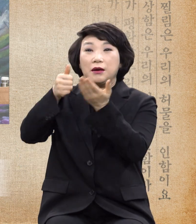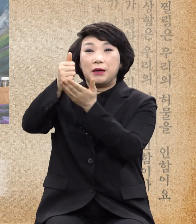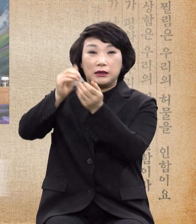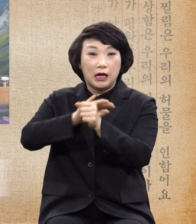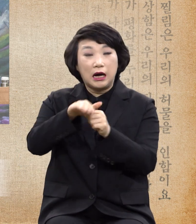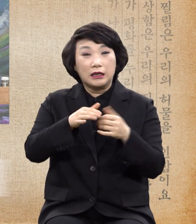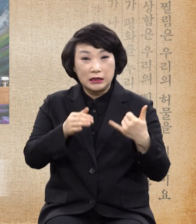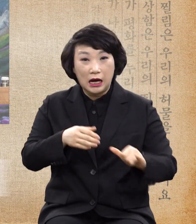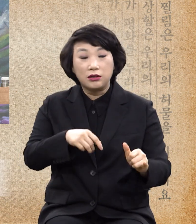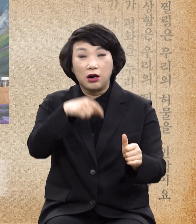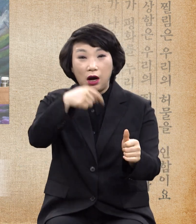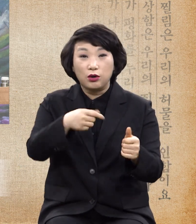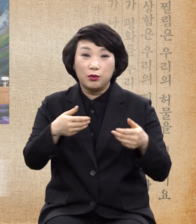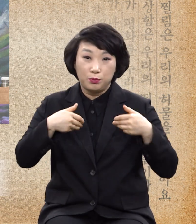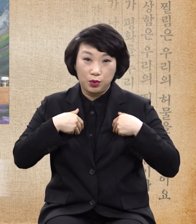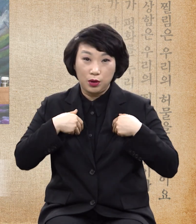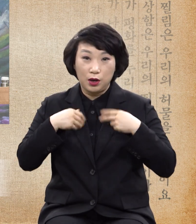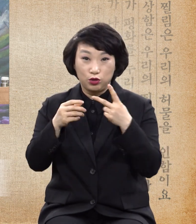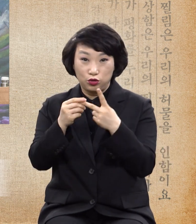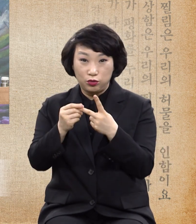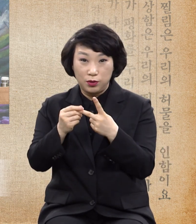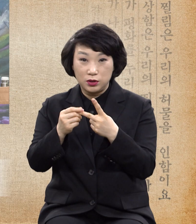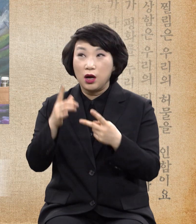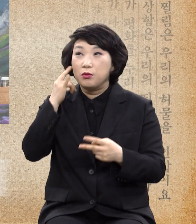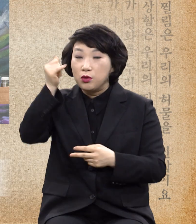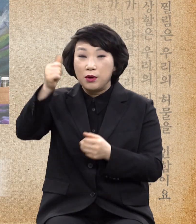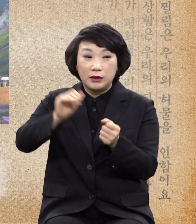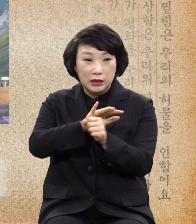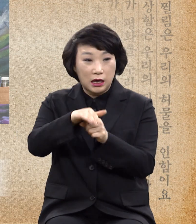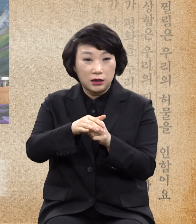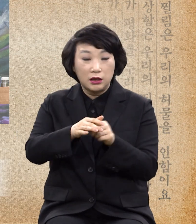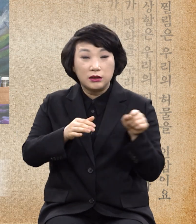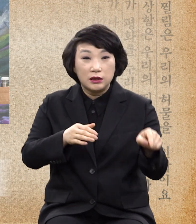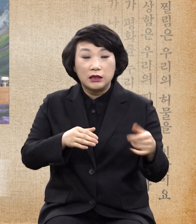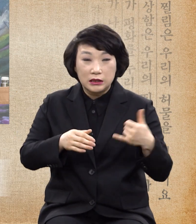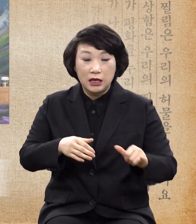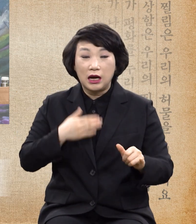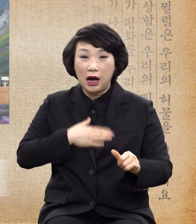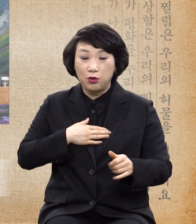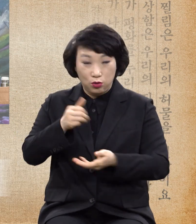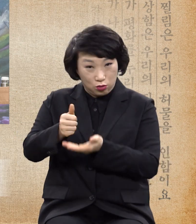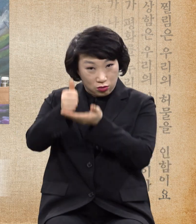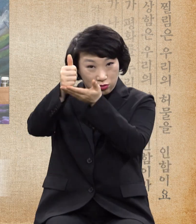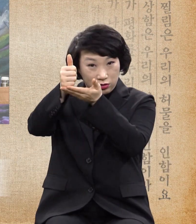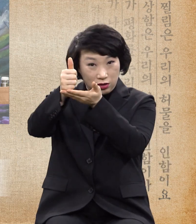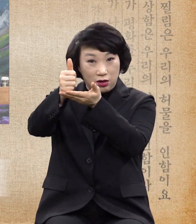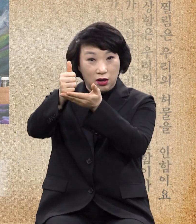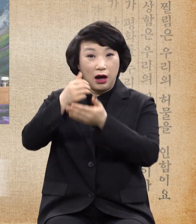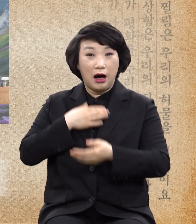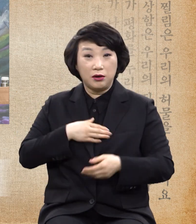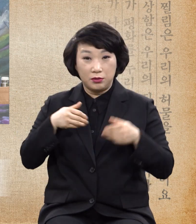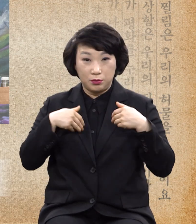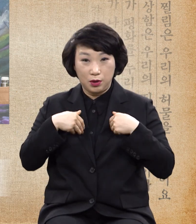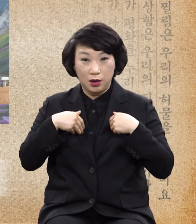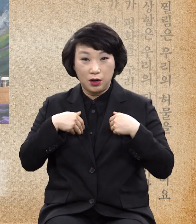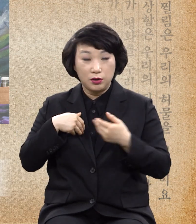알아야 되고 두 번째는 부모의 사랑을 알고 공경할 줄 알아야 되는데 그것 자체